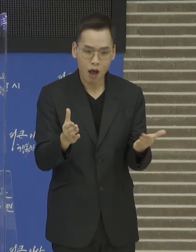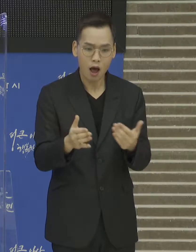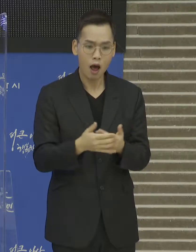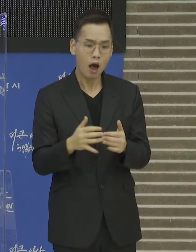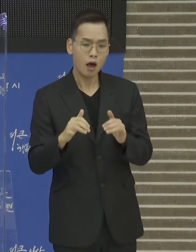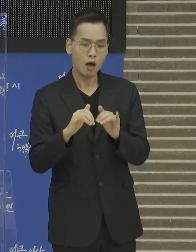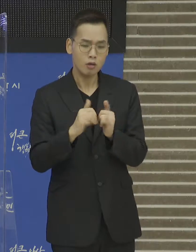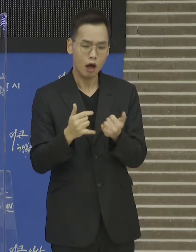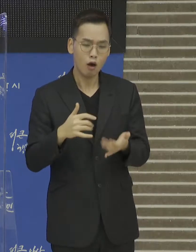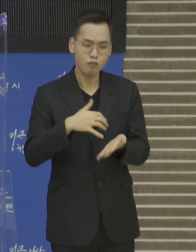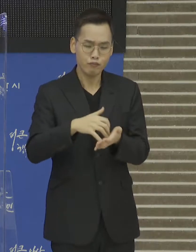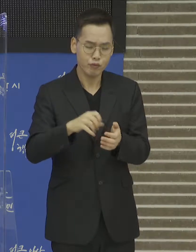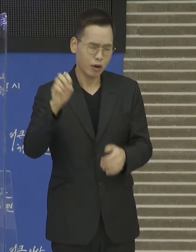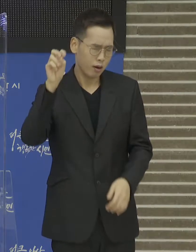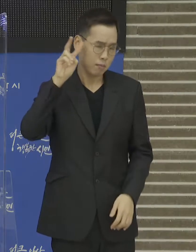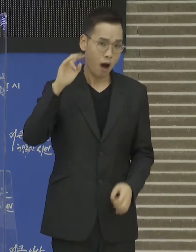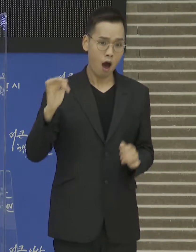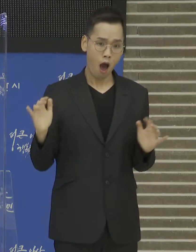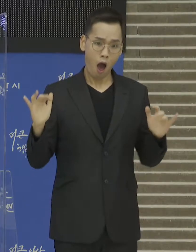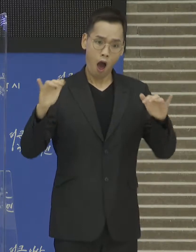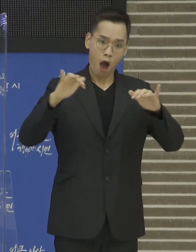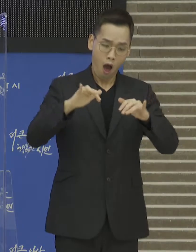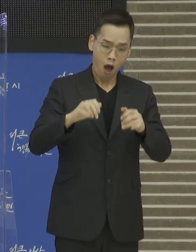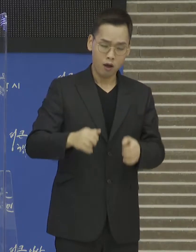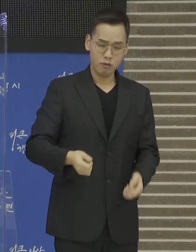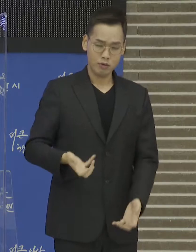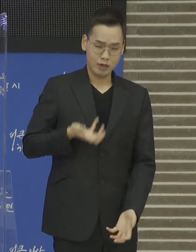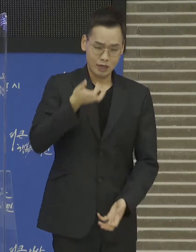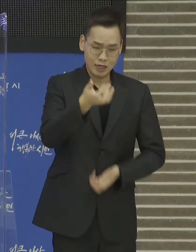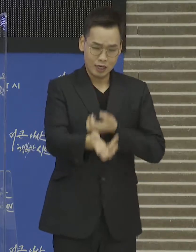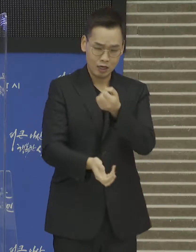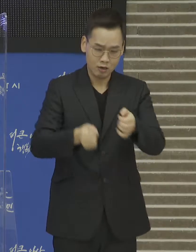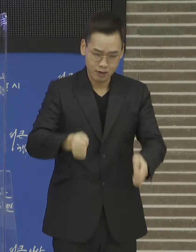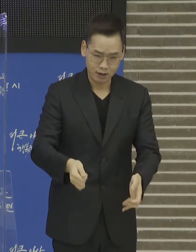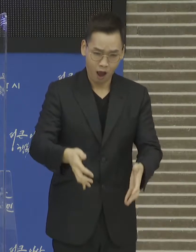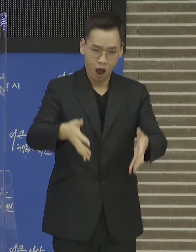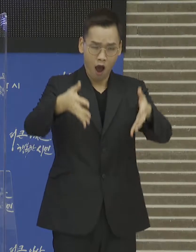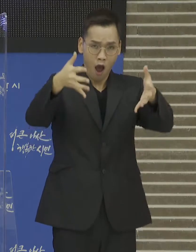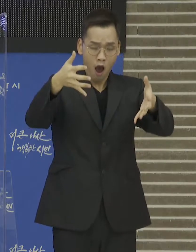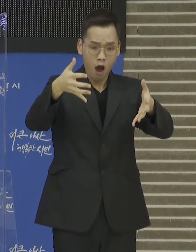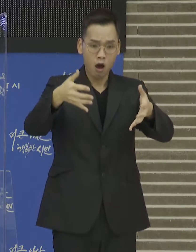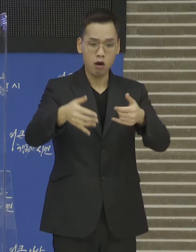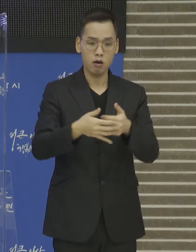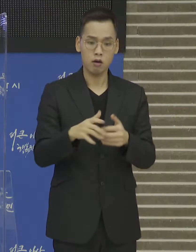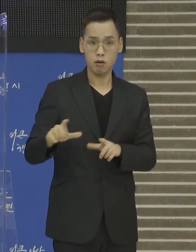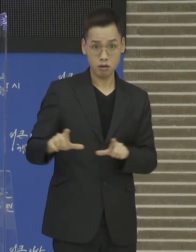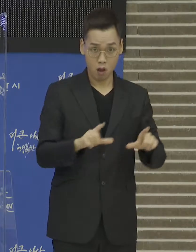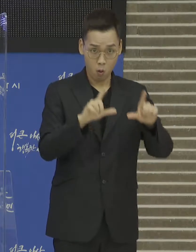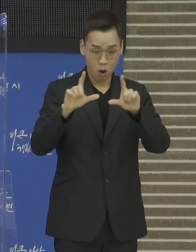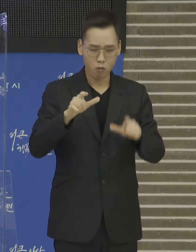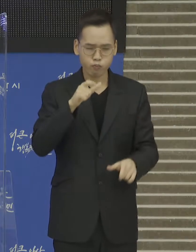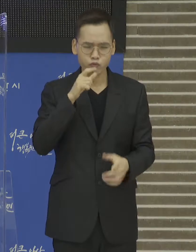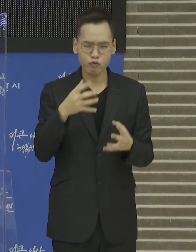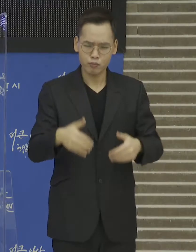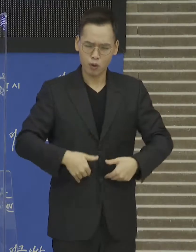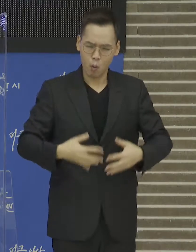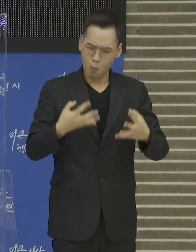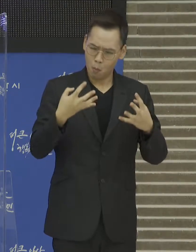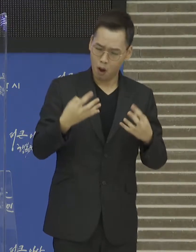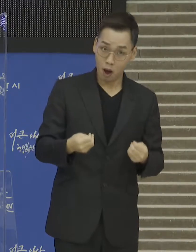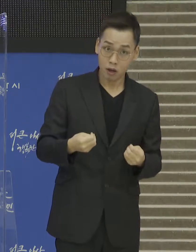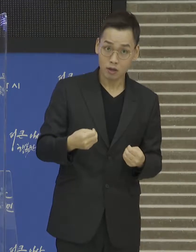인구 증가와 개발사업 추진으로 생활용수의 수위량이 급증함에 따라 송배수괄